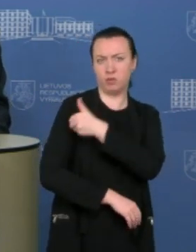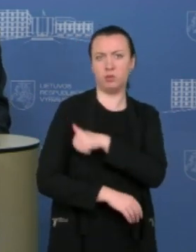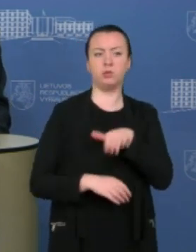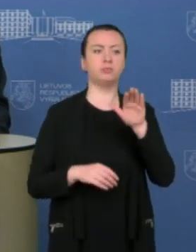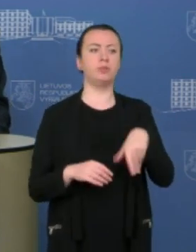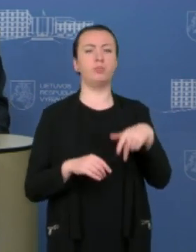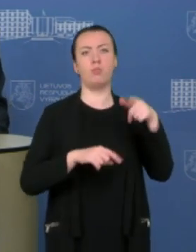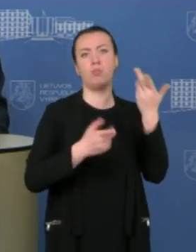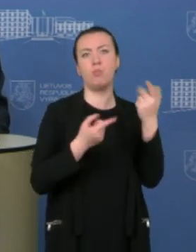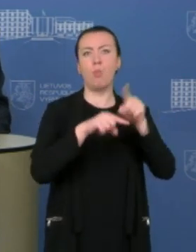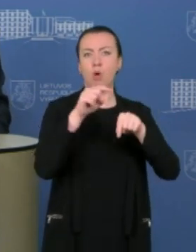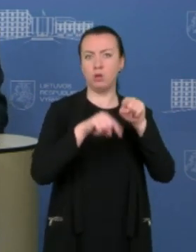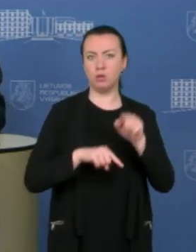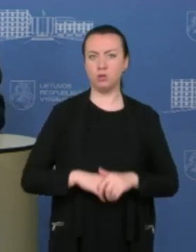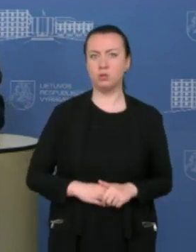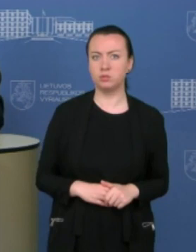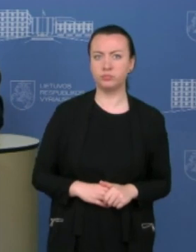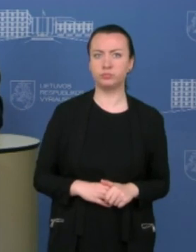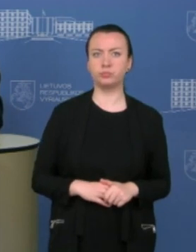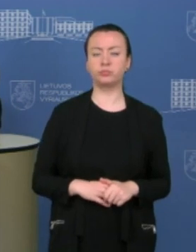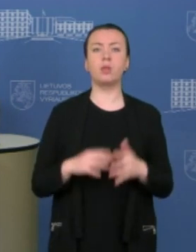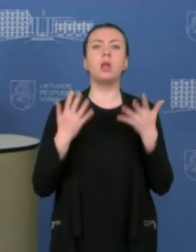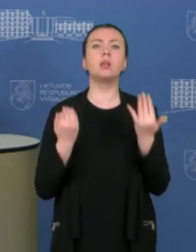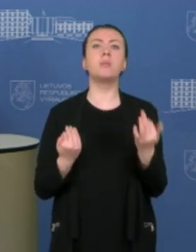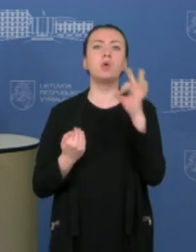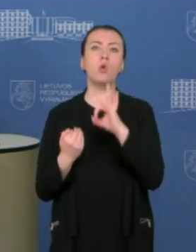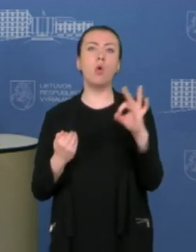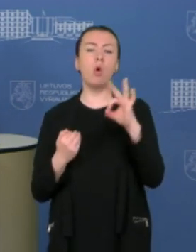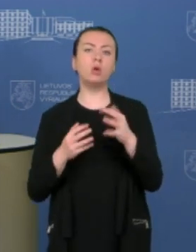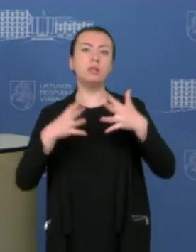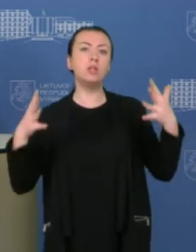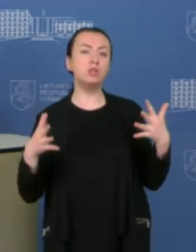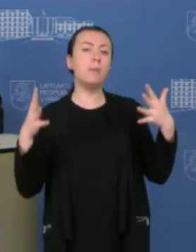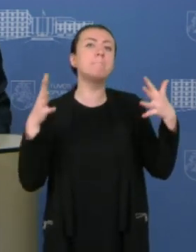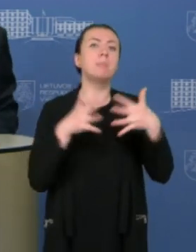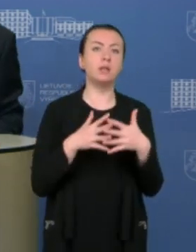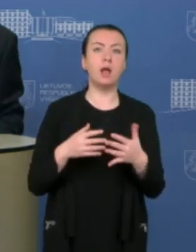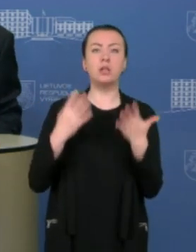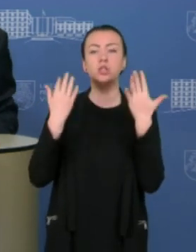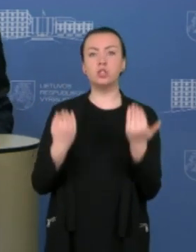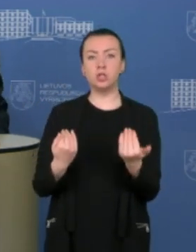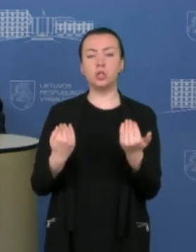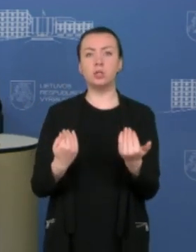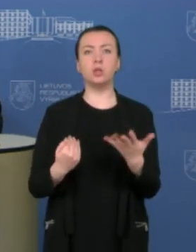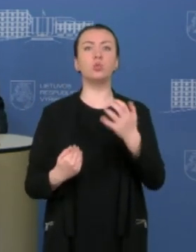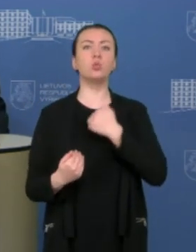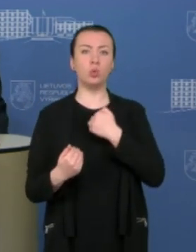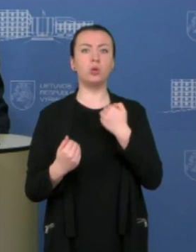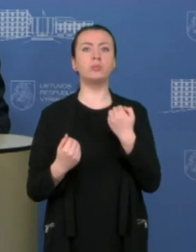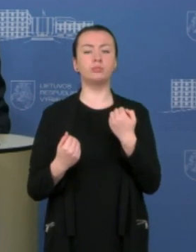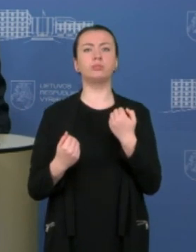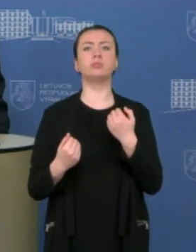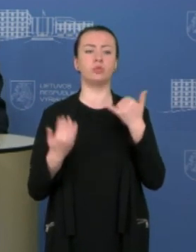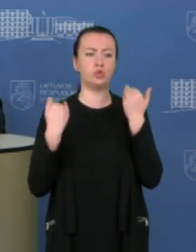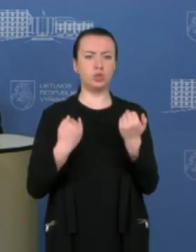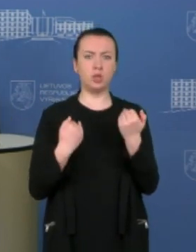nei kuris nors politikas. O dabar dėl Junktinės karalystės, tai šiuo metu mes taip pat turime karštą ryšį